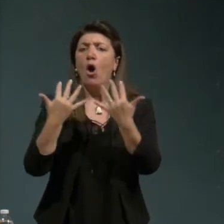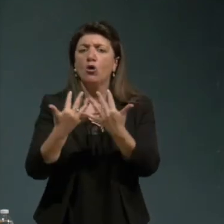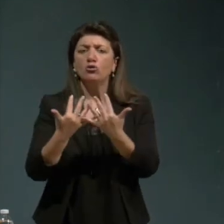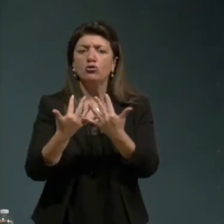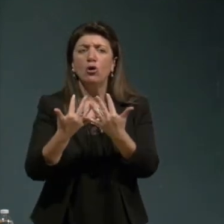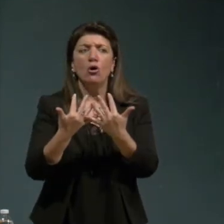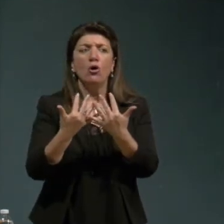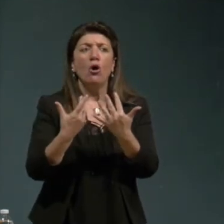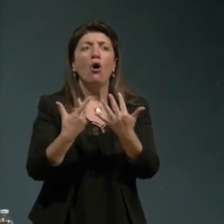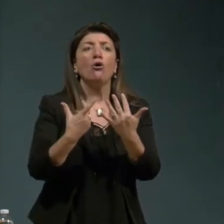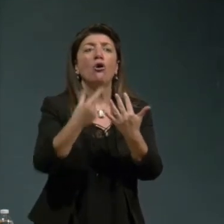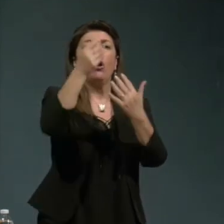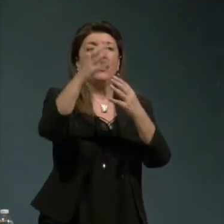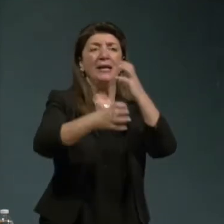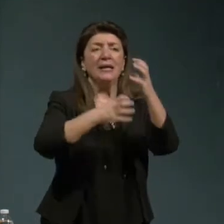bene